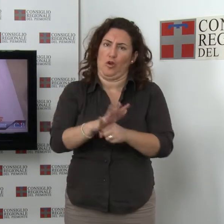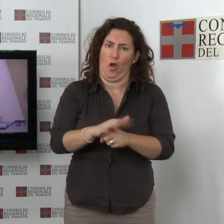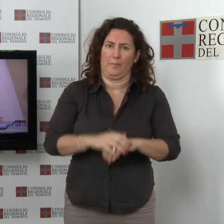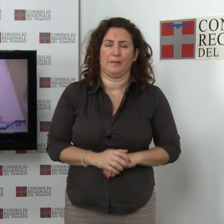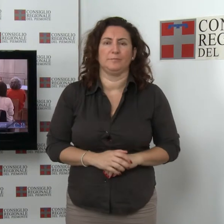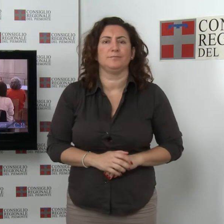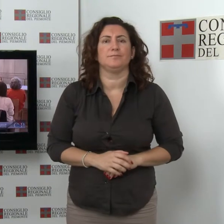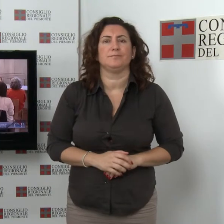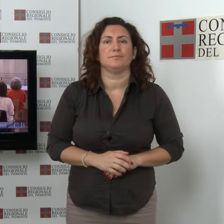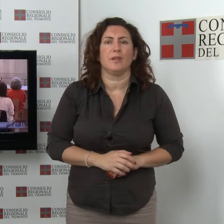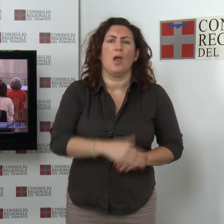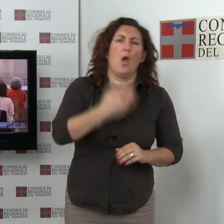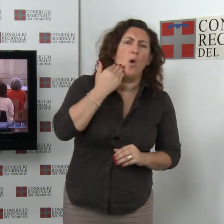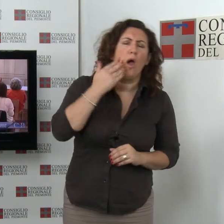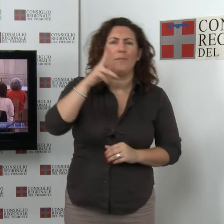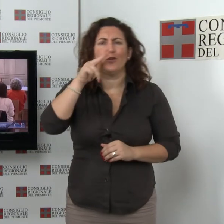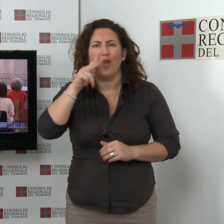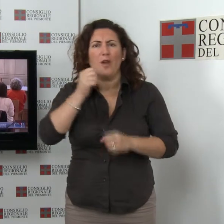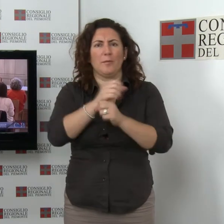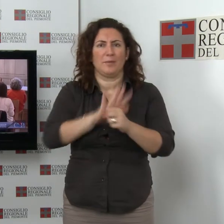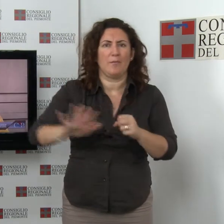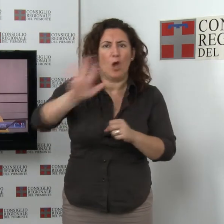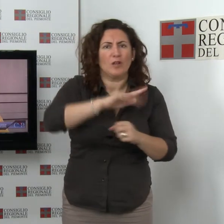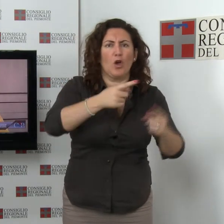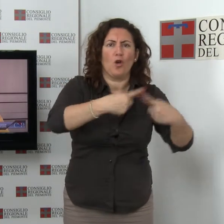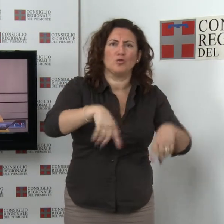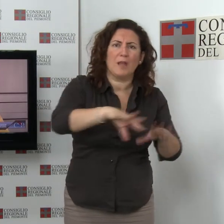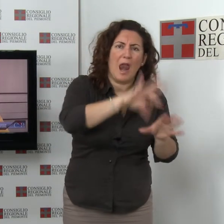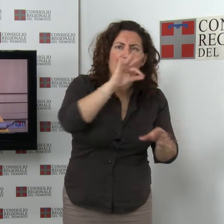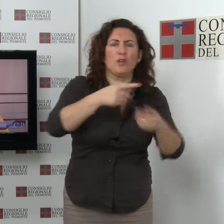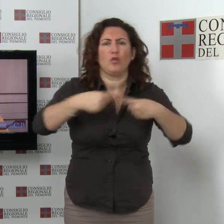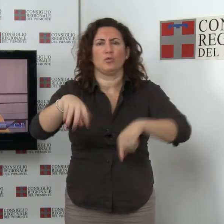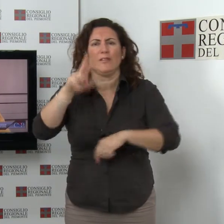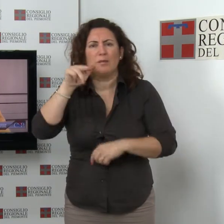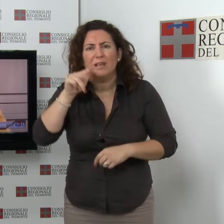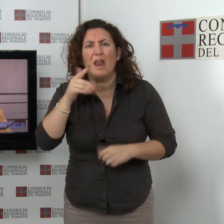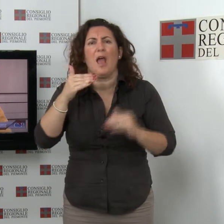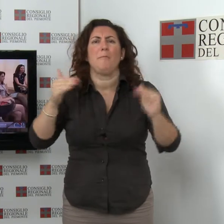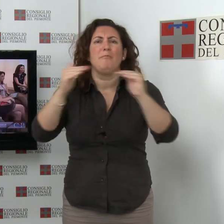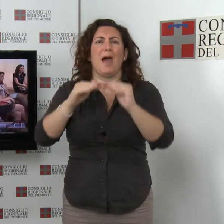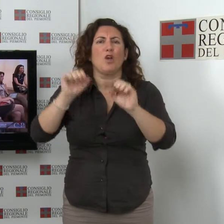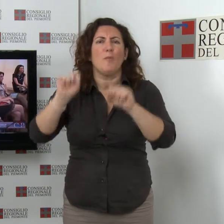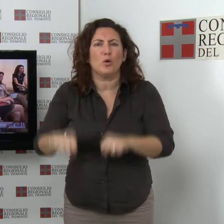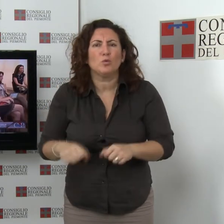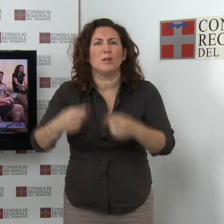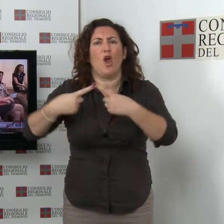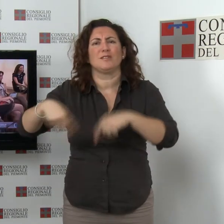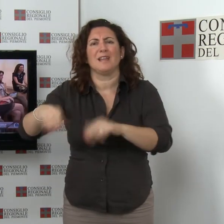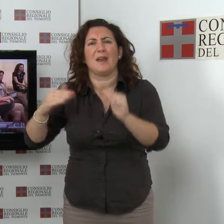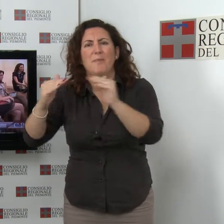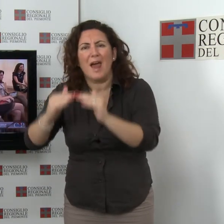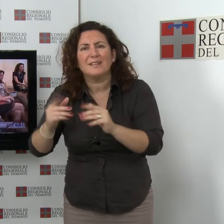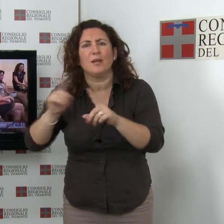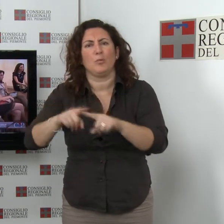uomo-donna presenti in Piemonte, consulta elette, consulta femminile, assessorato e comitato pari opportunità, consigliere di parità e